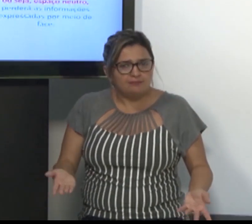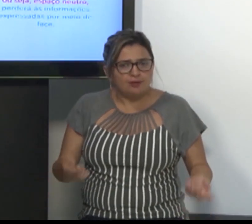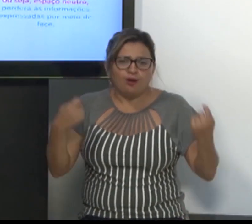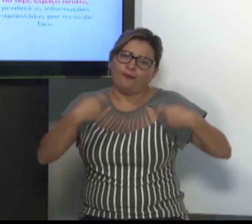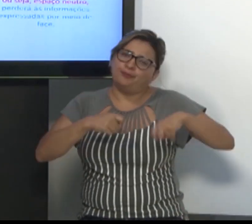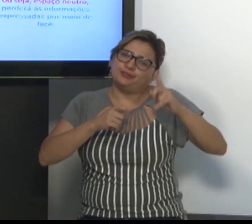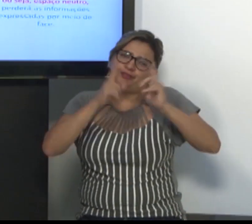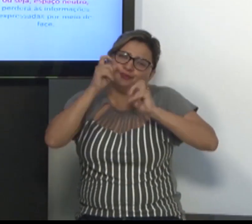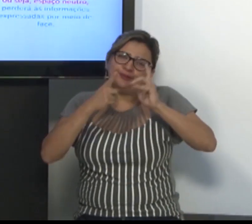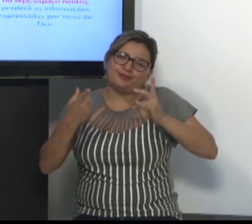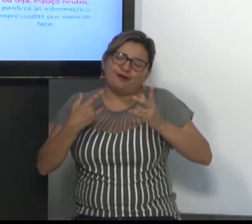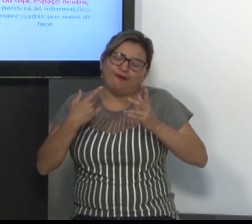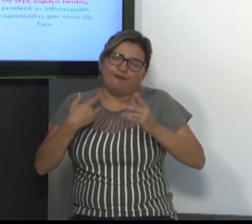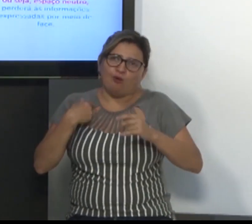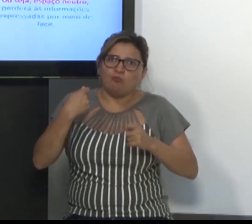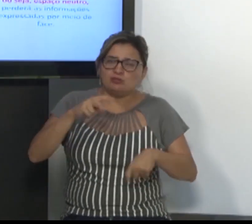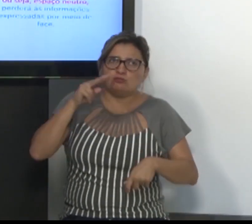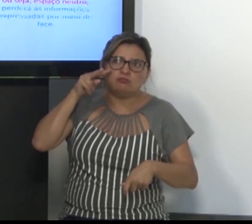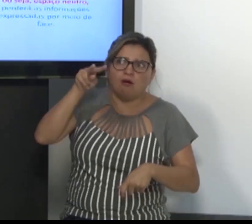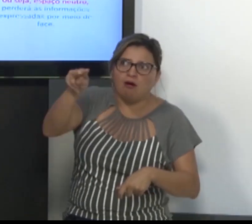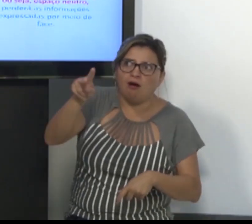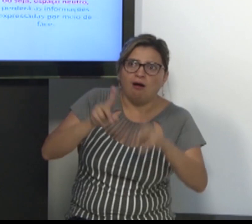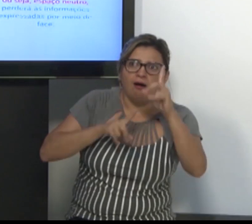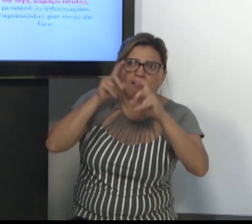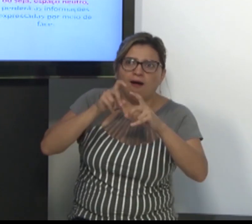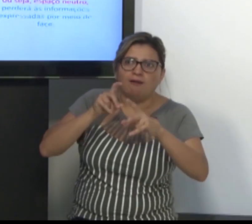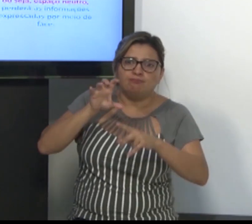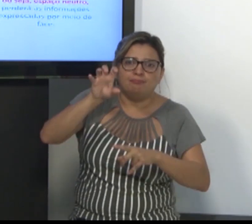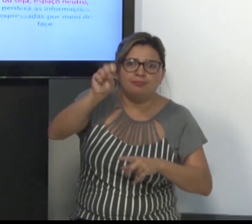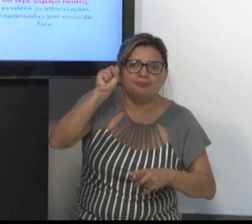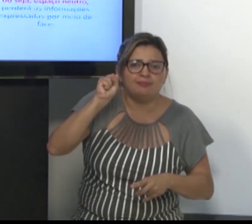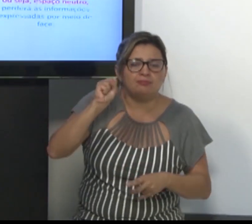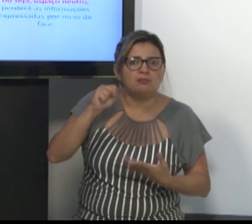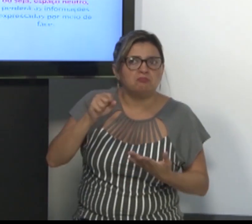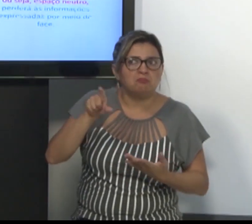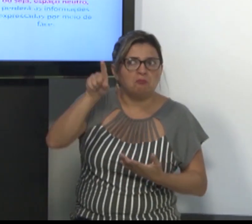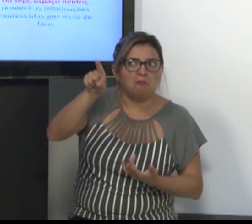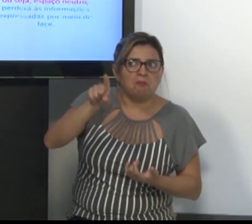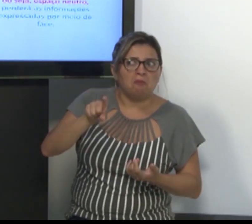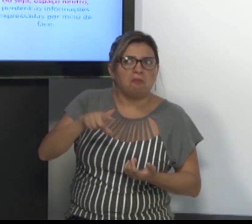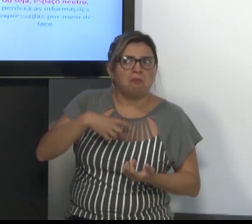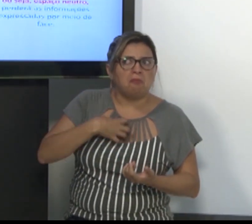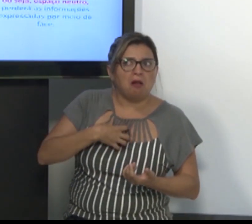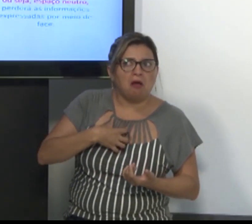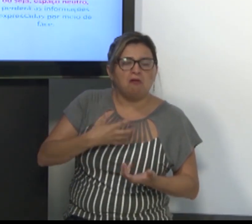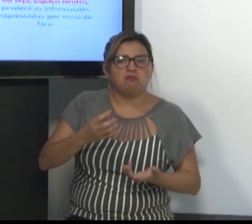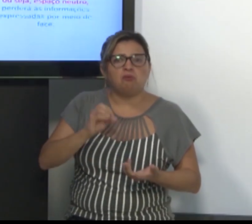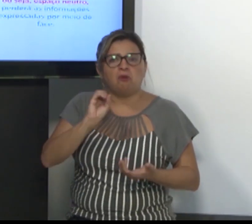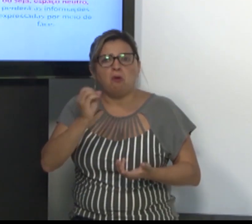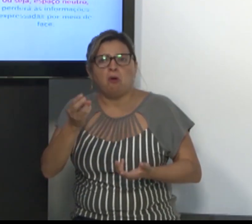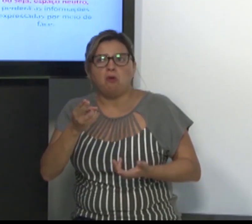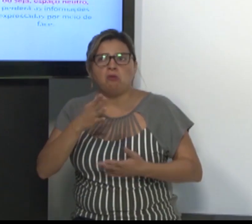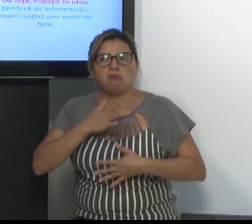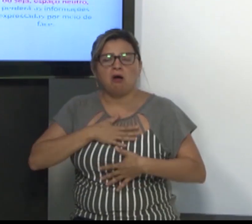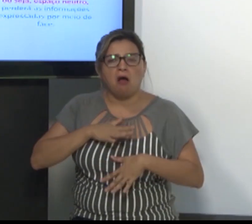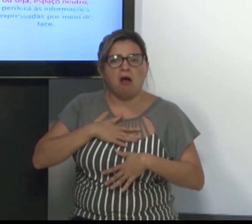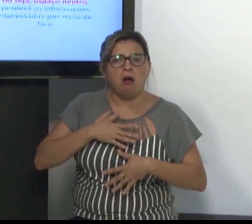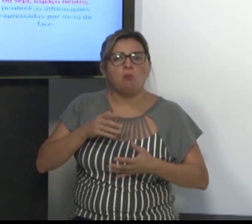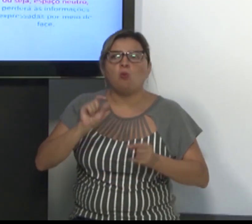onde há a sinalização. As expressões faciais, como acontece, porque são necessárias.